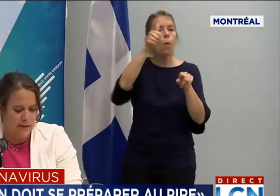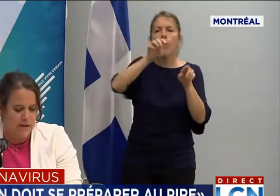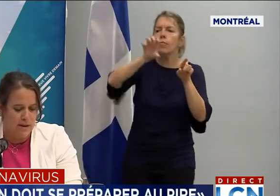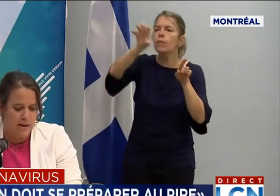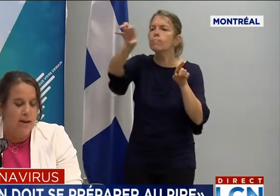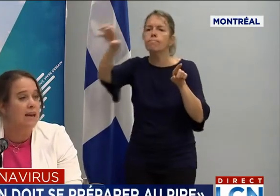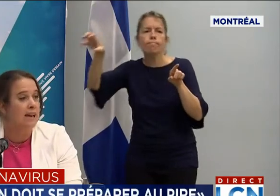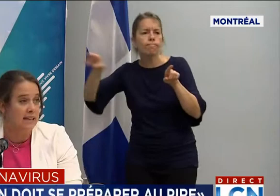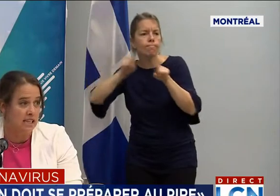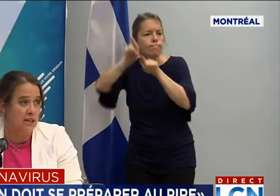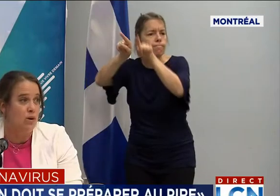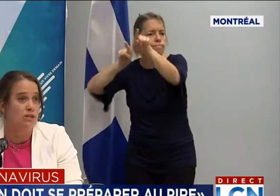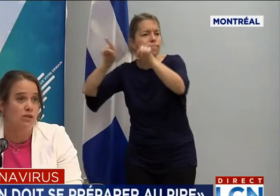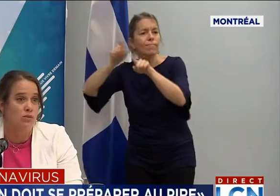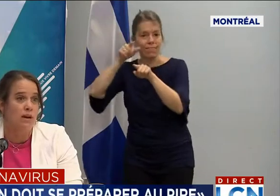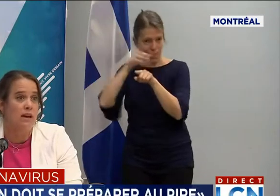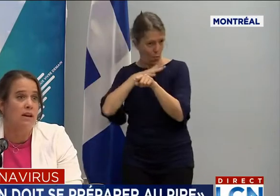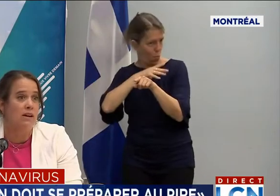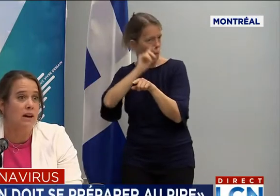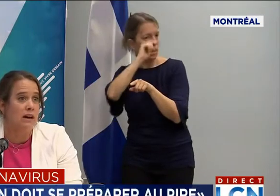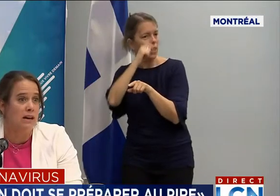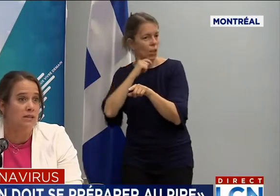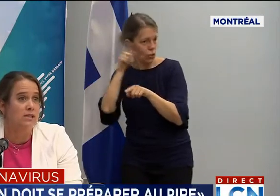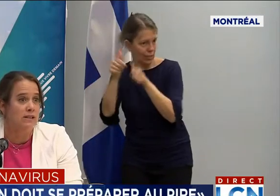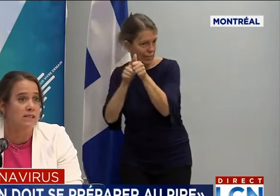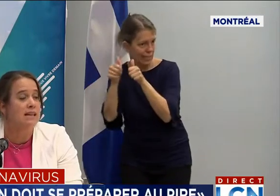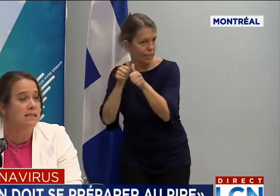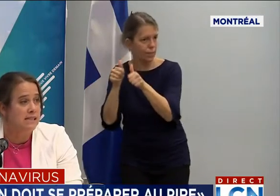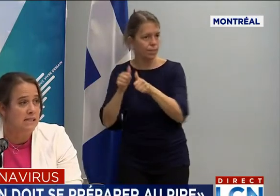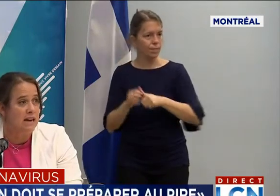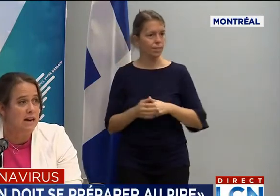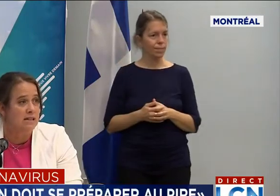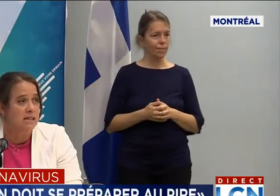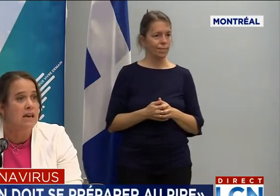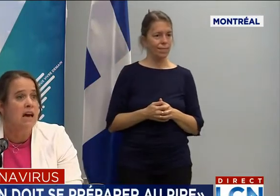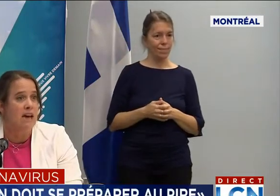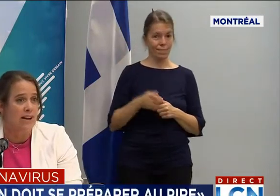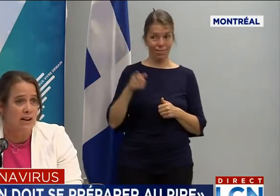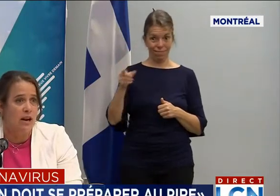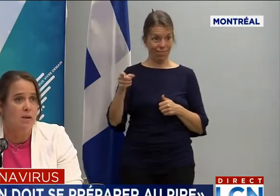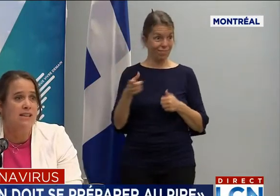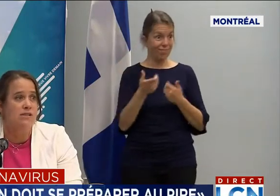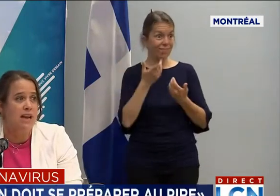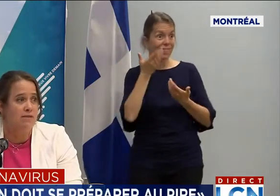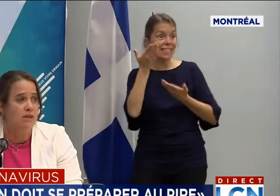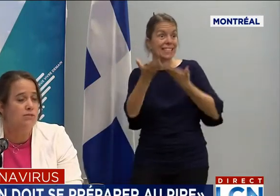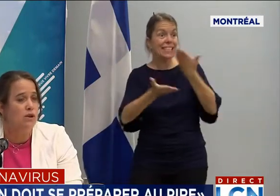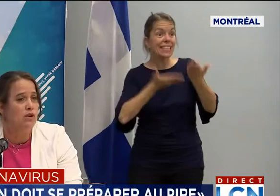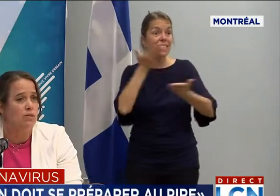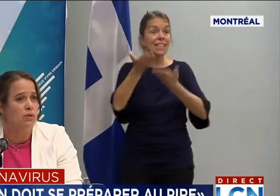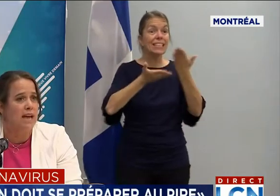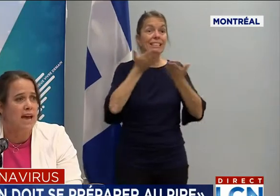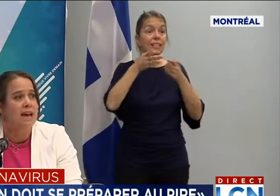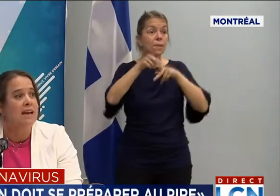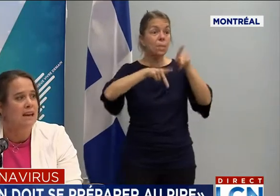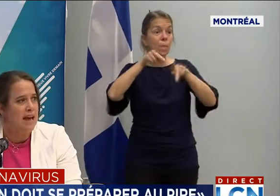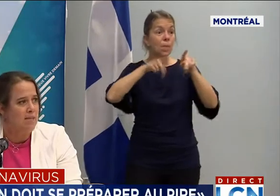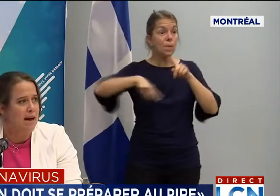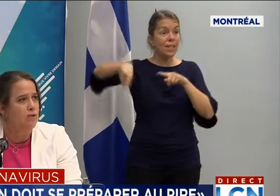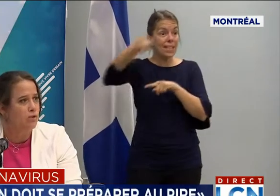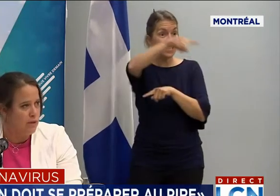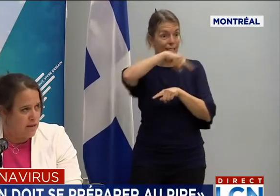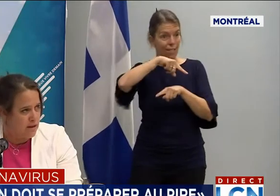moins bien desservis, la trajectoire de soins, de services en itinérance avec la collaboration de la Ville, du milieu communautaire.